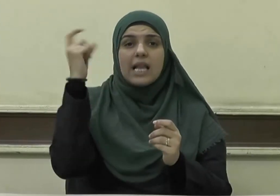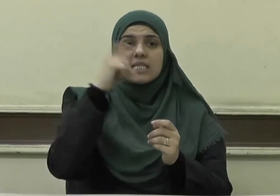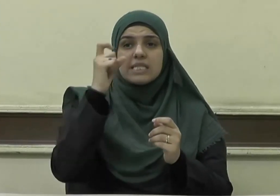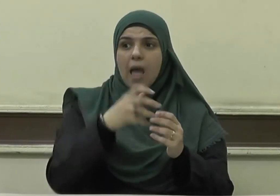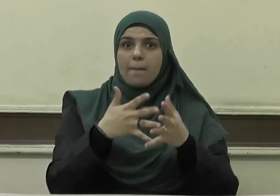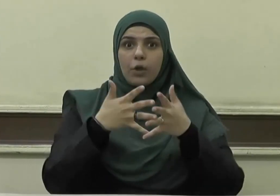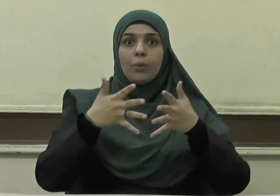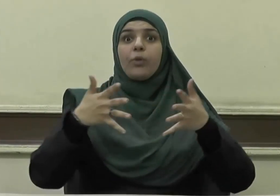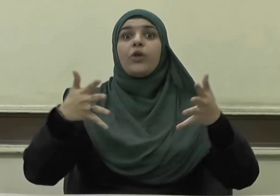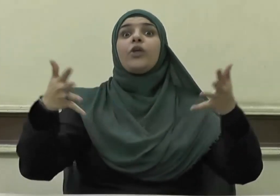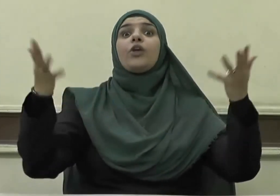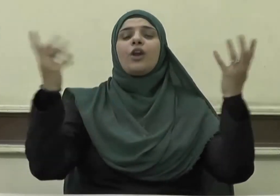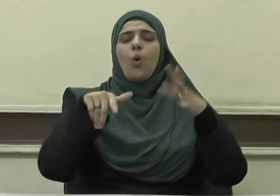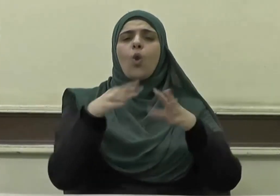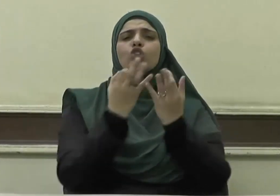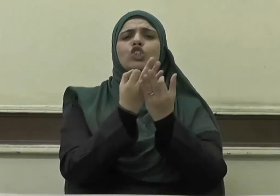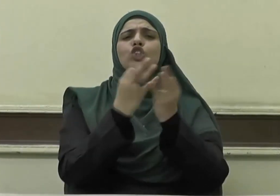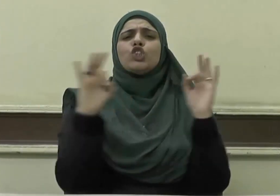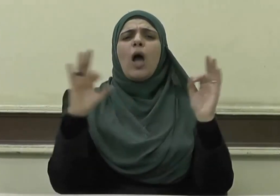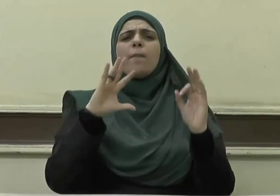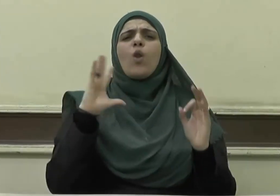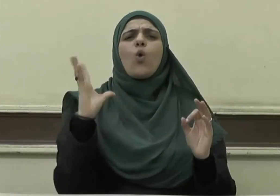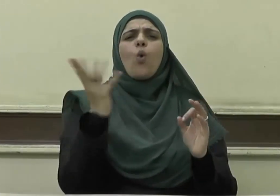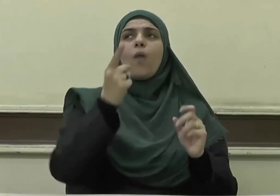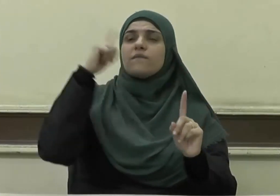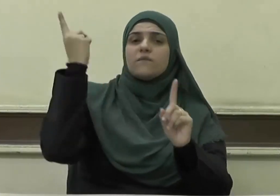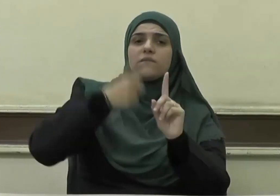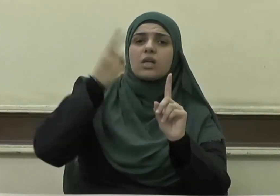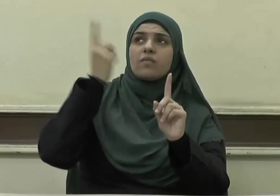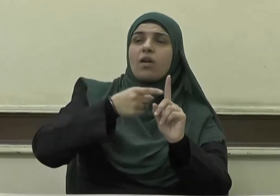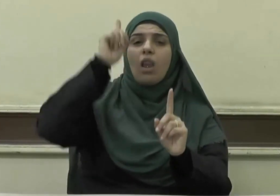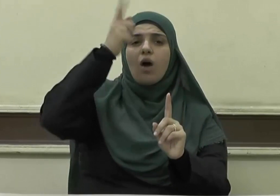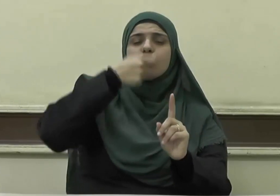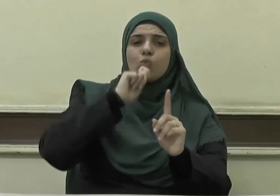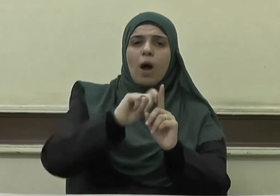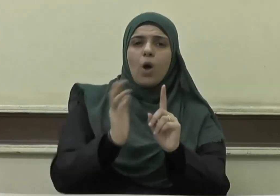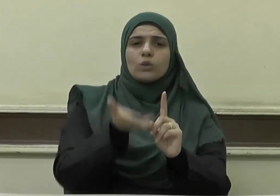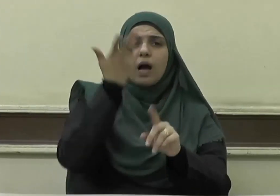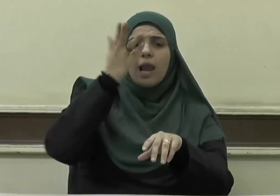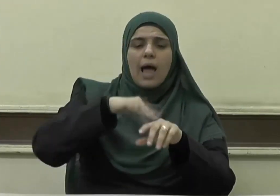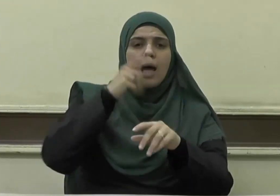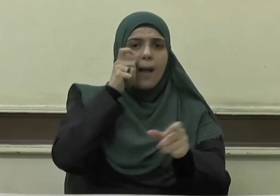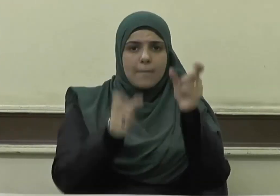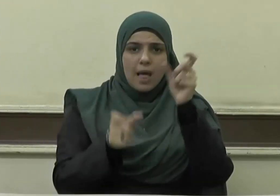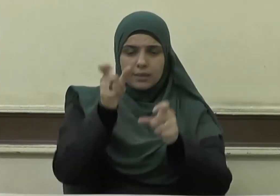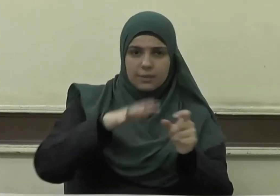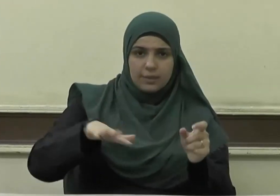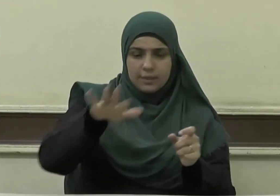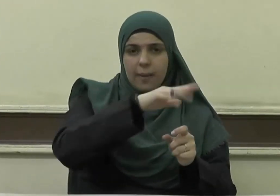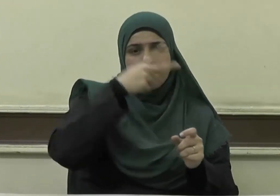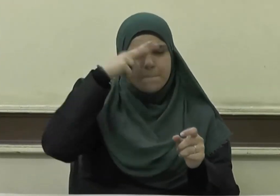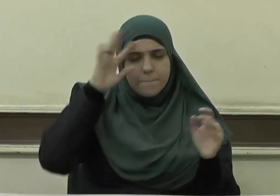يشمل ما فرضه الله تعالى على عباده من صلاة